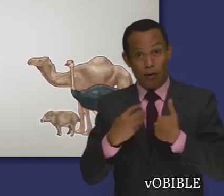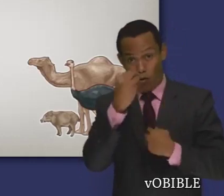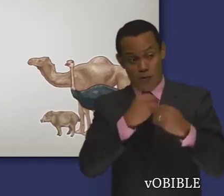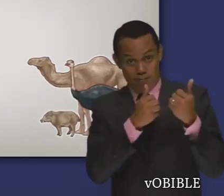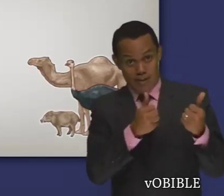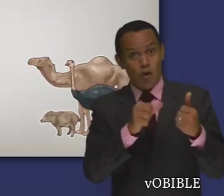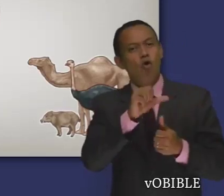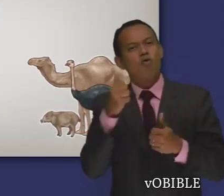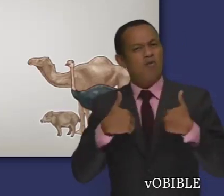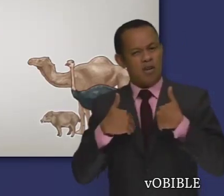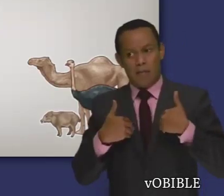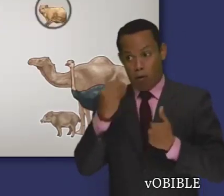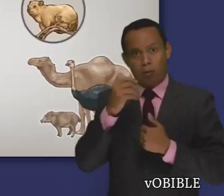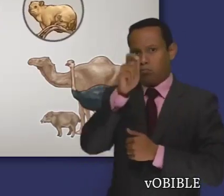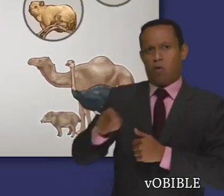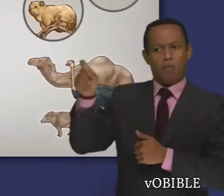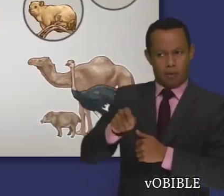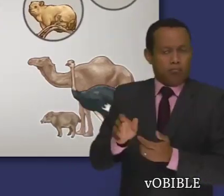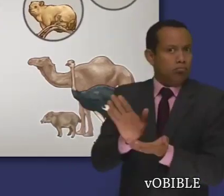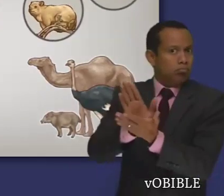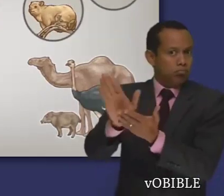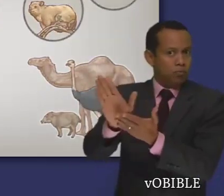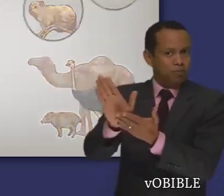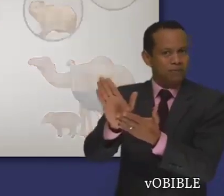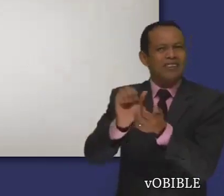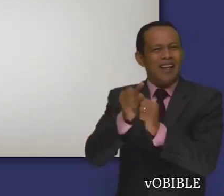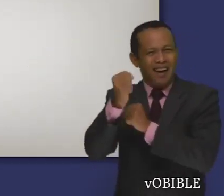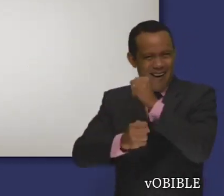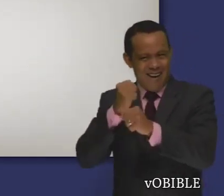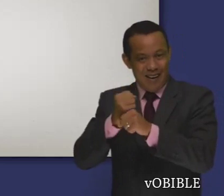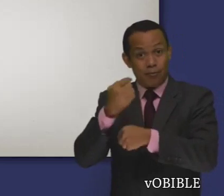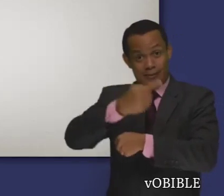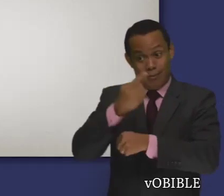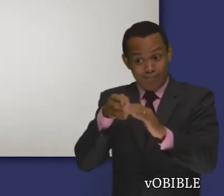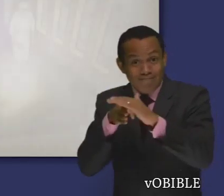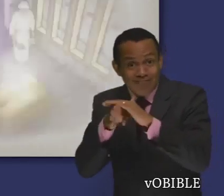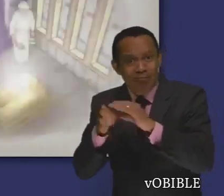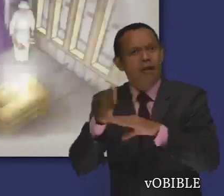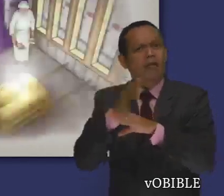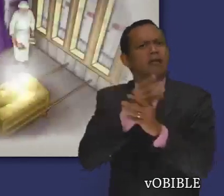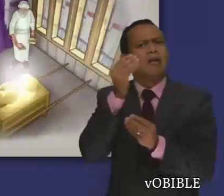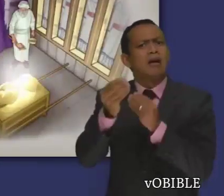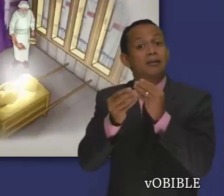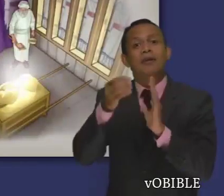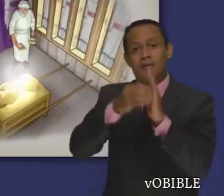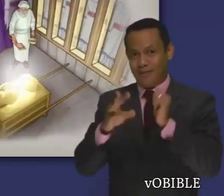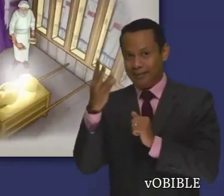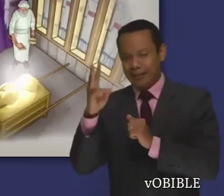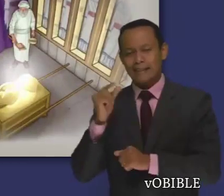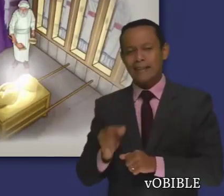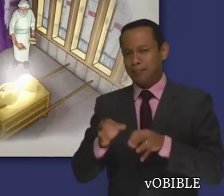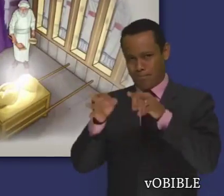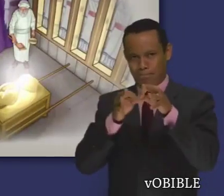dice a los israelitas qué animales pueden comer y cuáles no. El capítulo 16 da las instrucciones